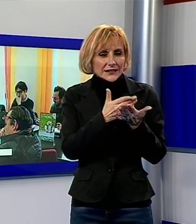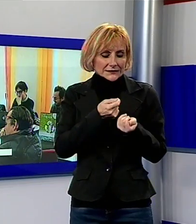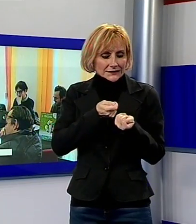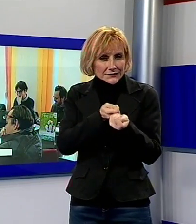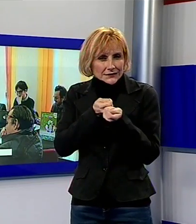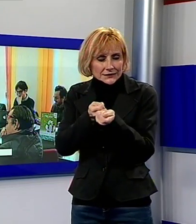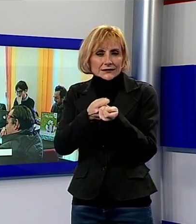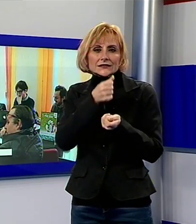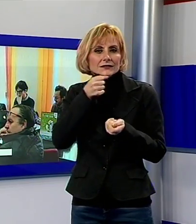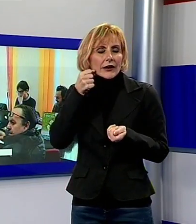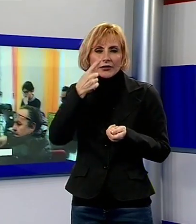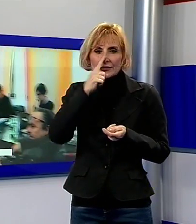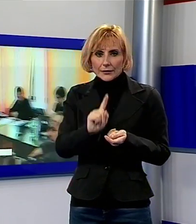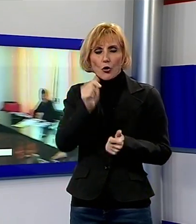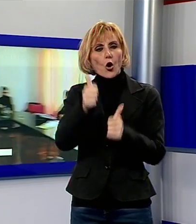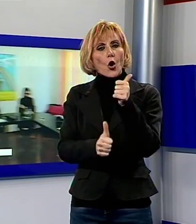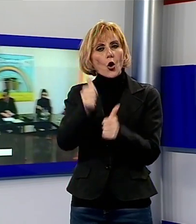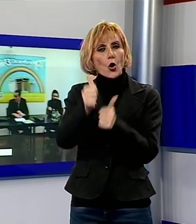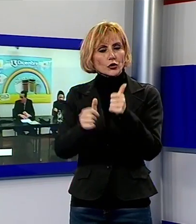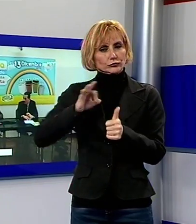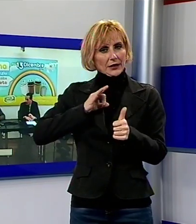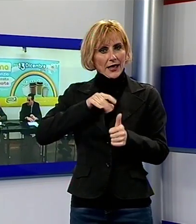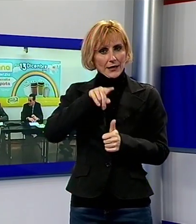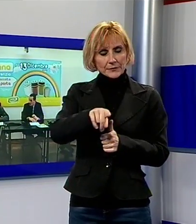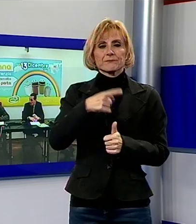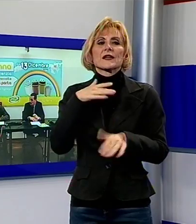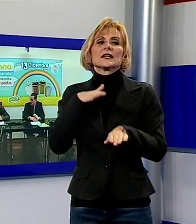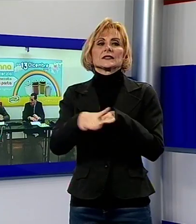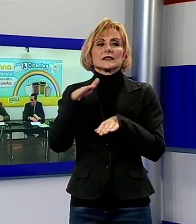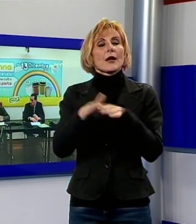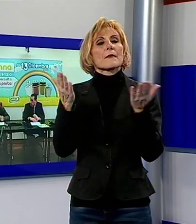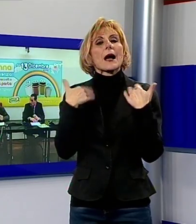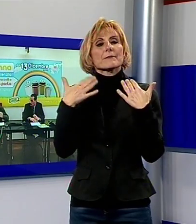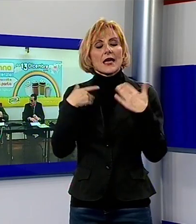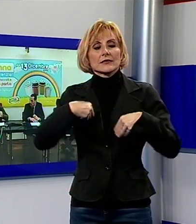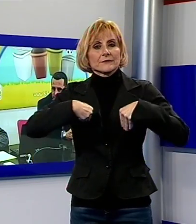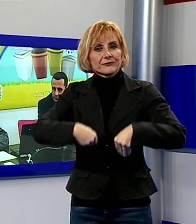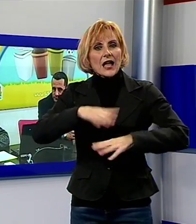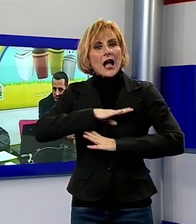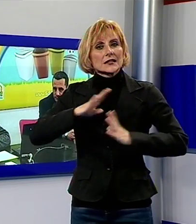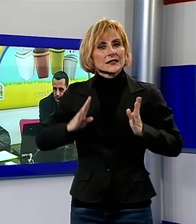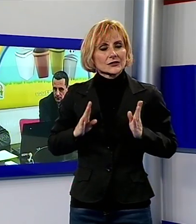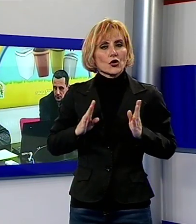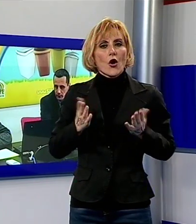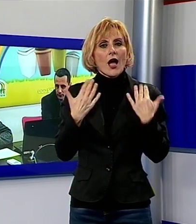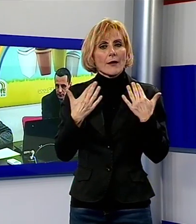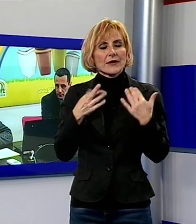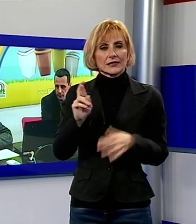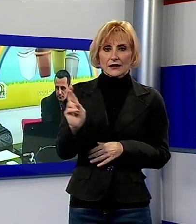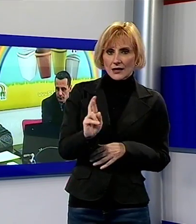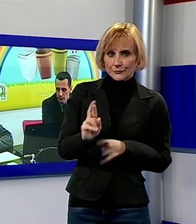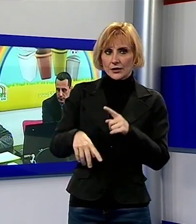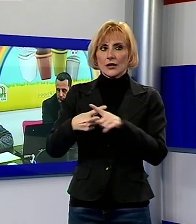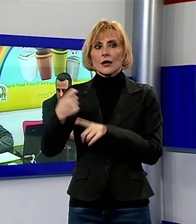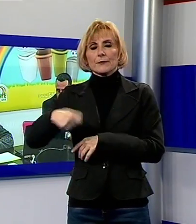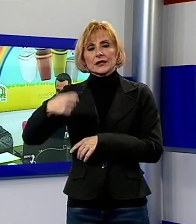a premi, è questa la novità illustrata nella sede di Sistema Ambiente dall'assessore all'ambiente Francesco Raspini, il presidente